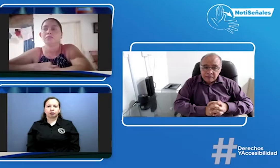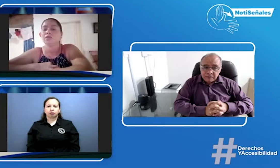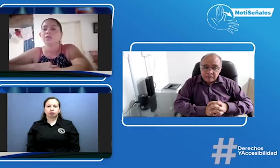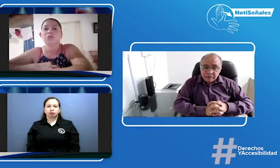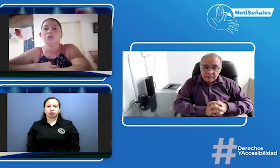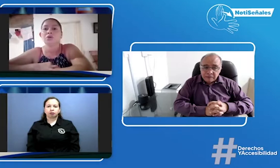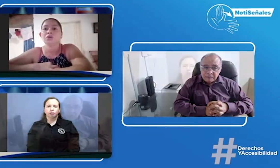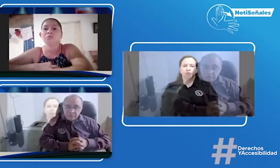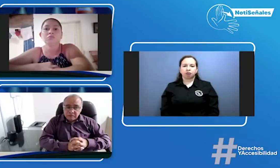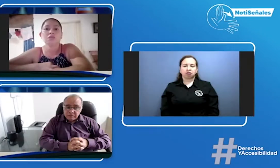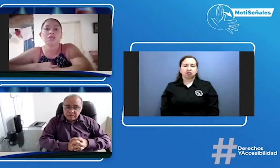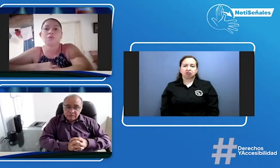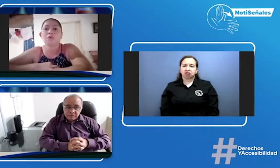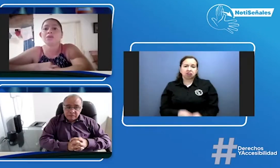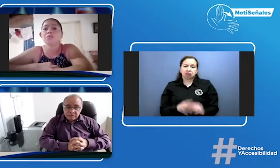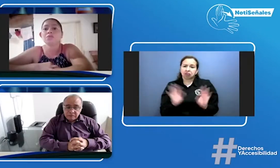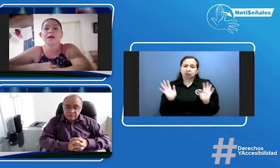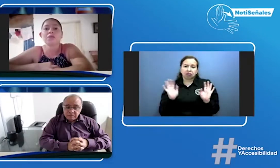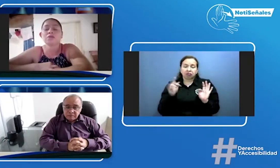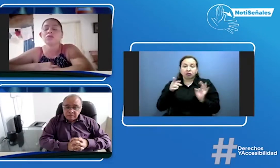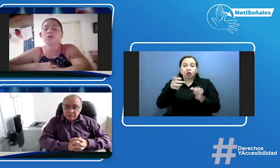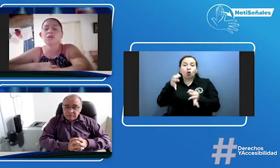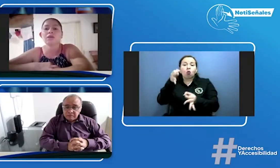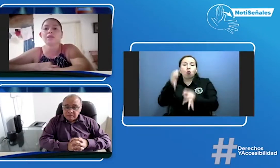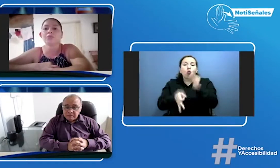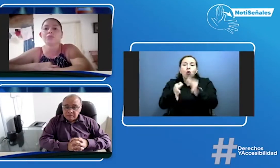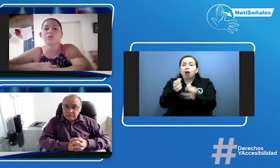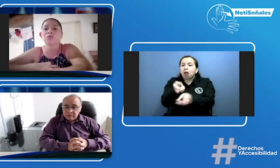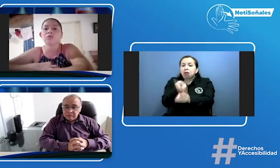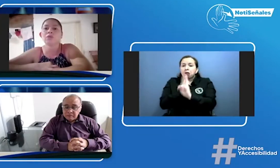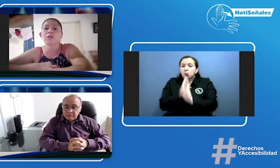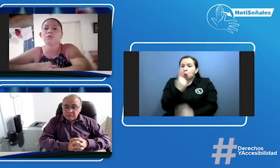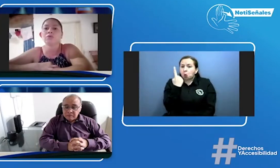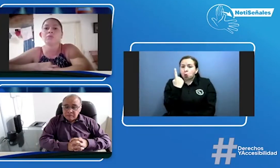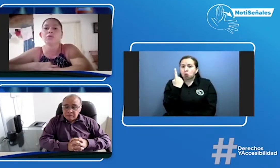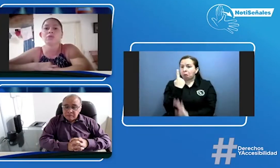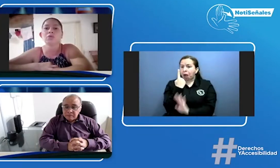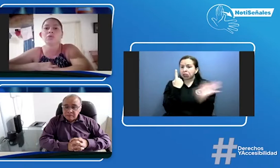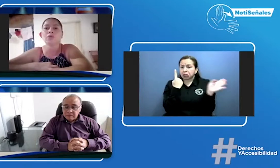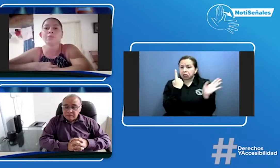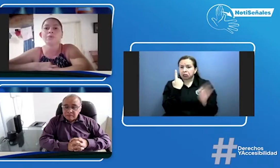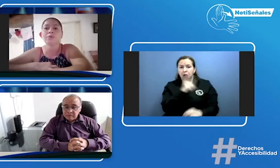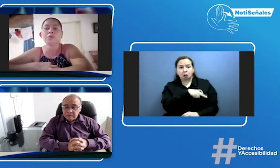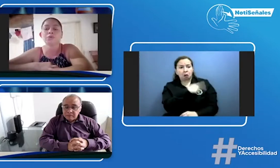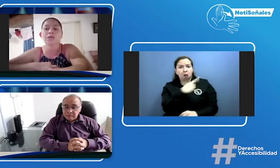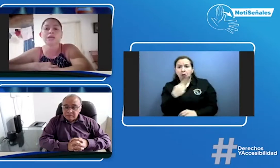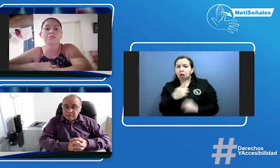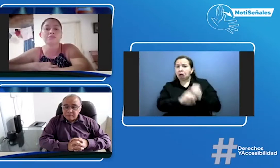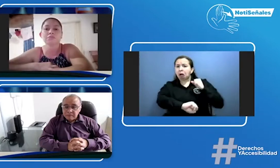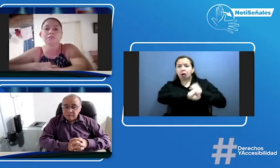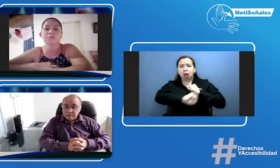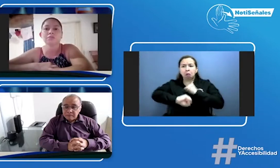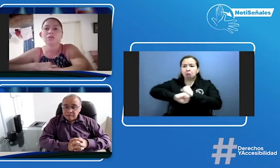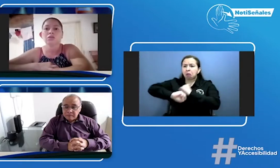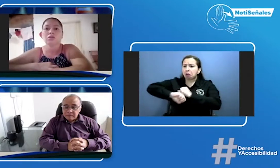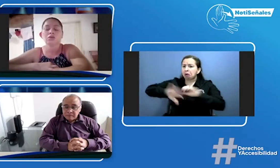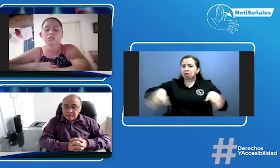No, el juez, juzgado, eso es lo que nos han respondido. Igual no hemos tenido ningún apoyo como tal, ¿ya? Todo se ha